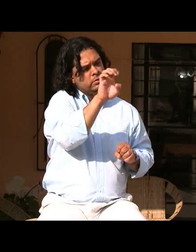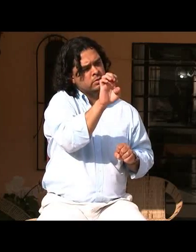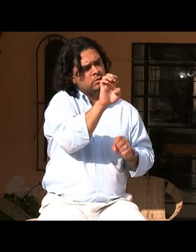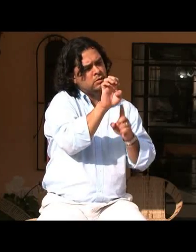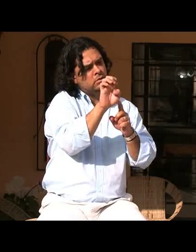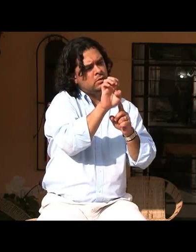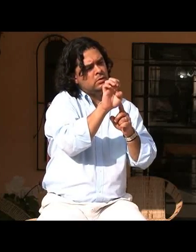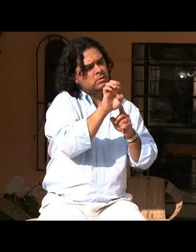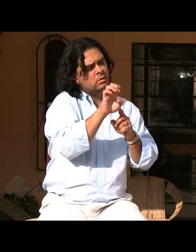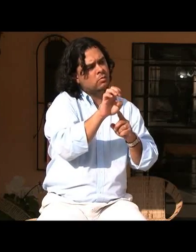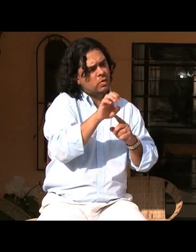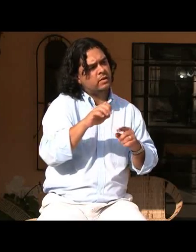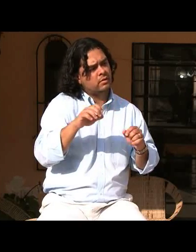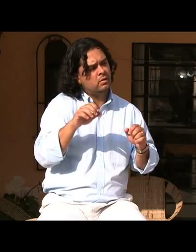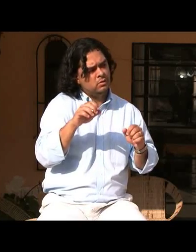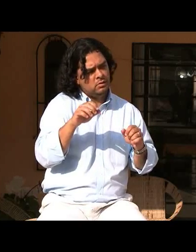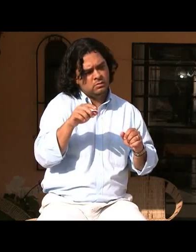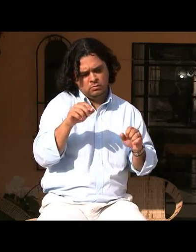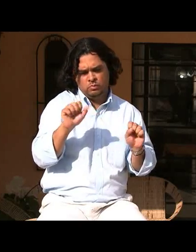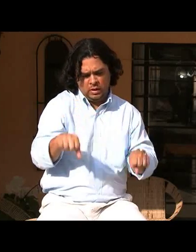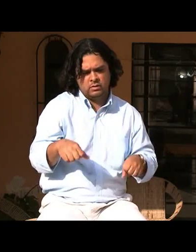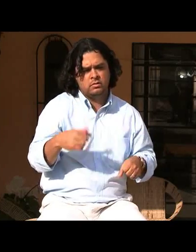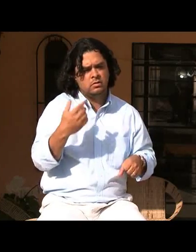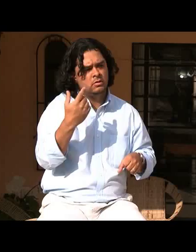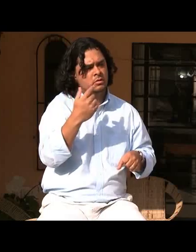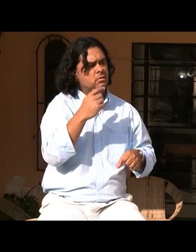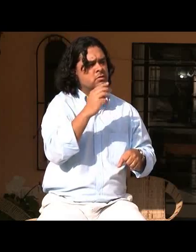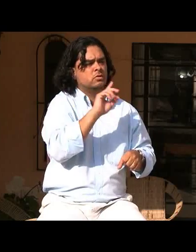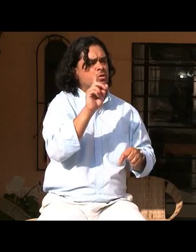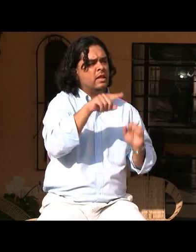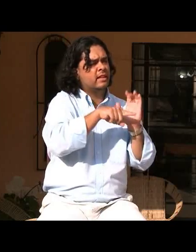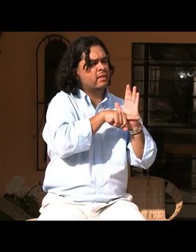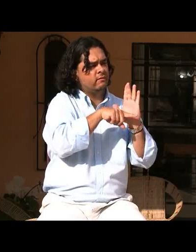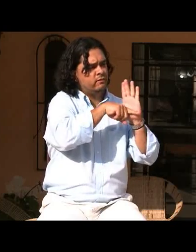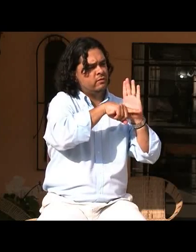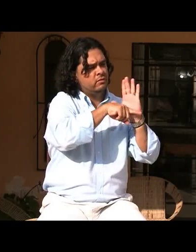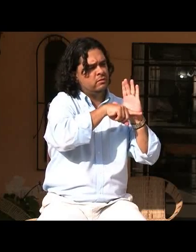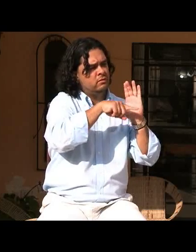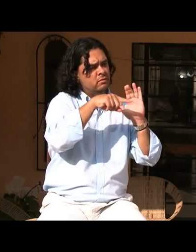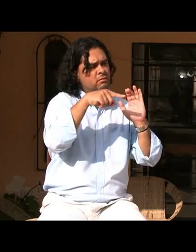que todos los sordos entiendan esta frase si puede, si se puede